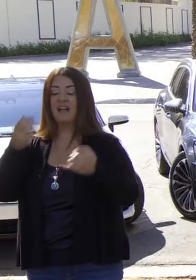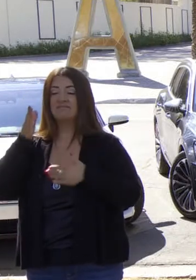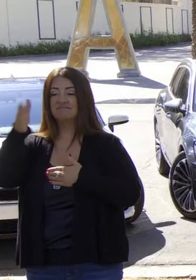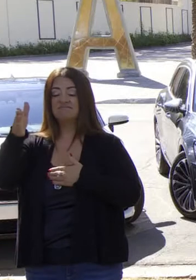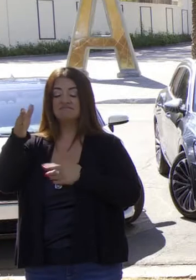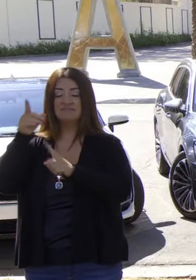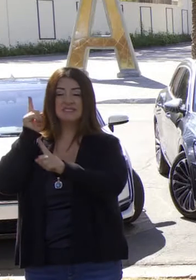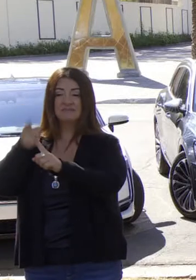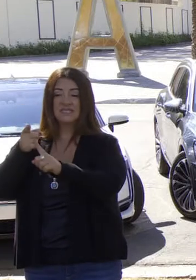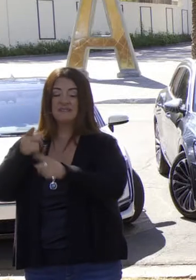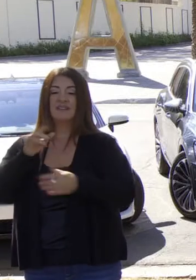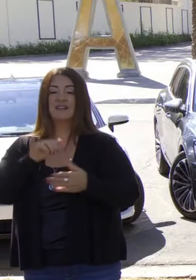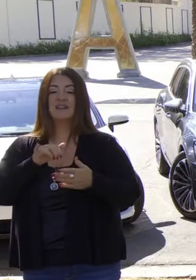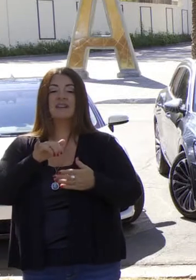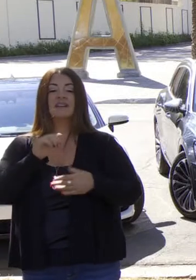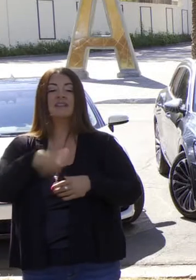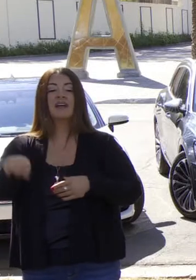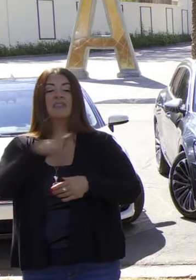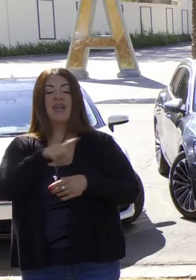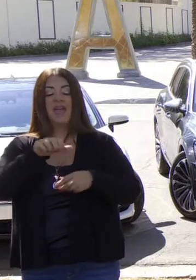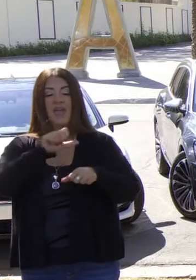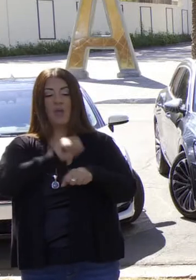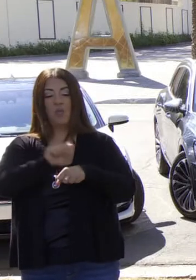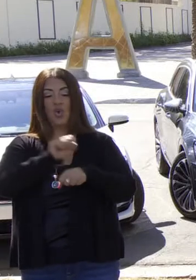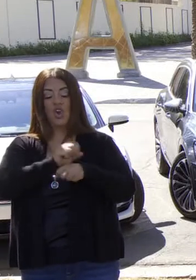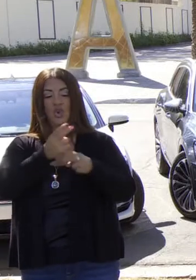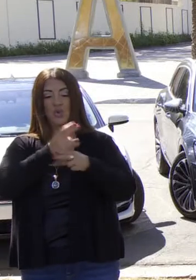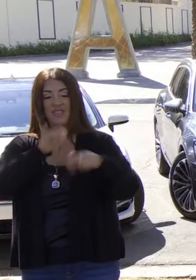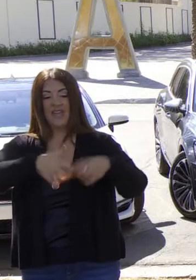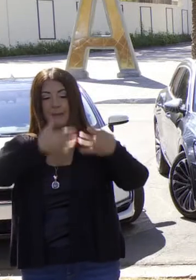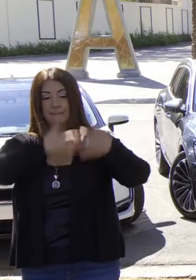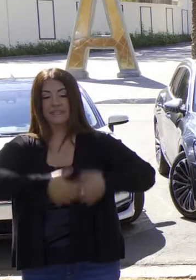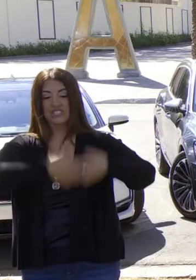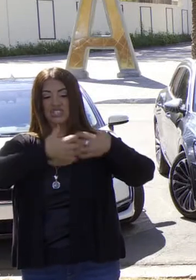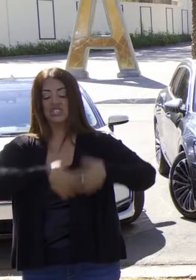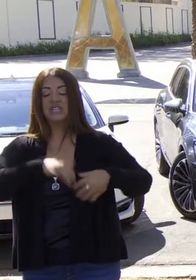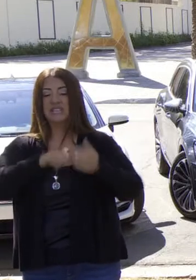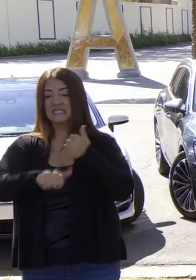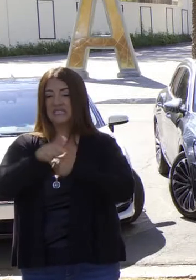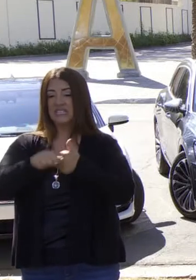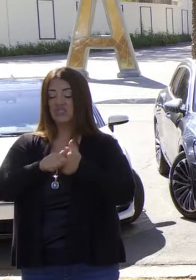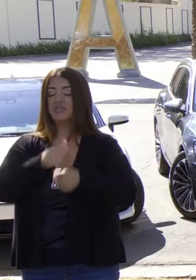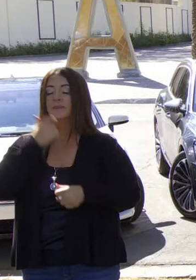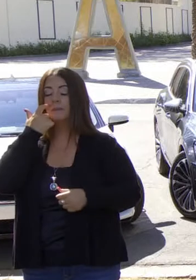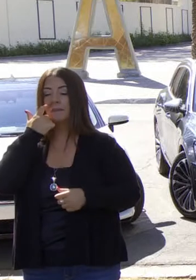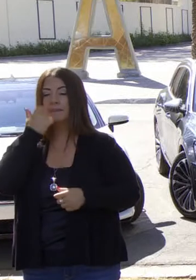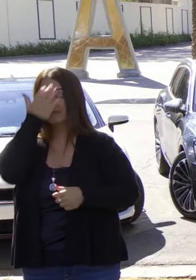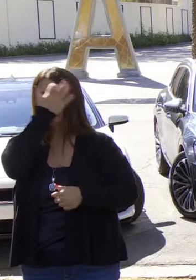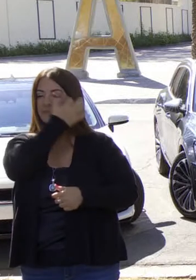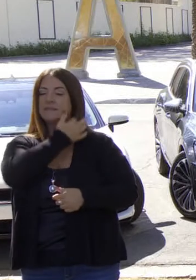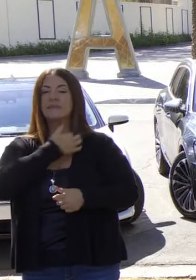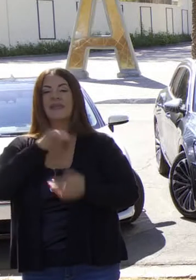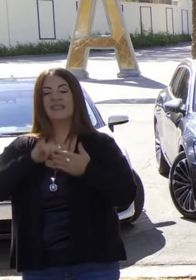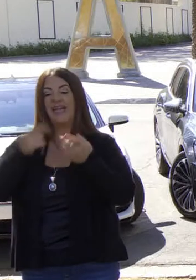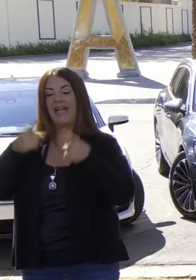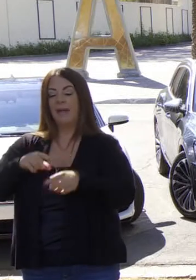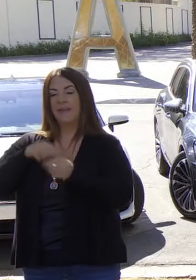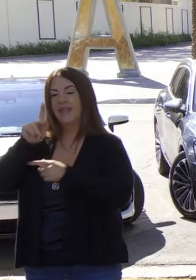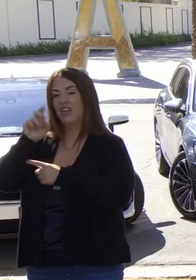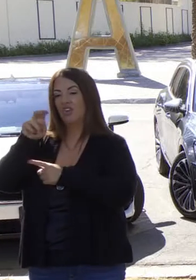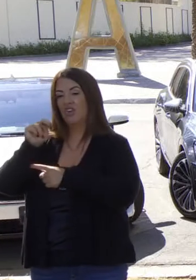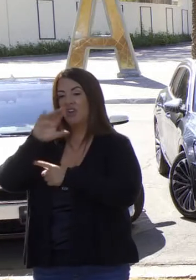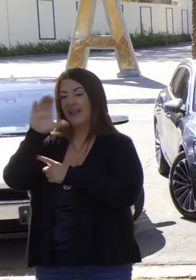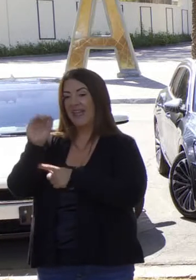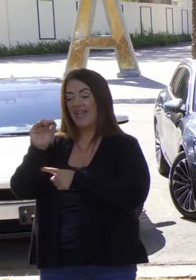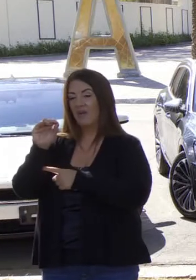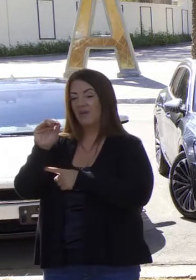en esa práctica de vapor a presión alta, que ha resultado en el